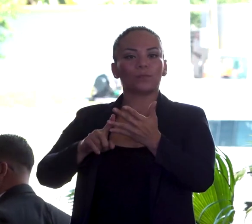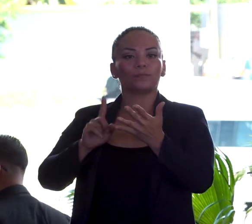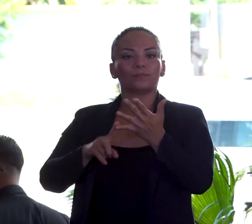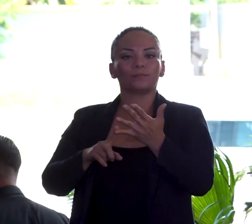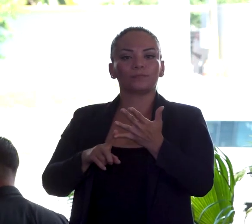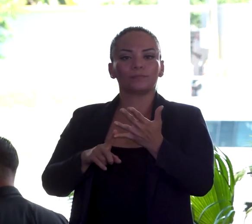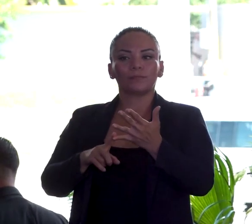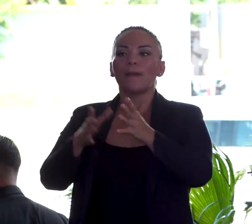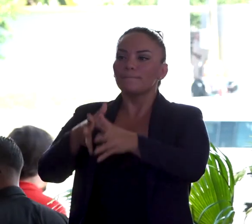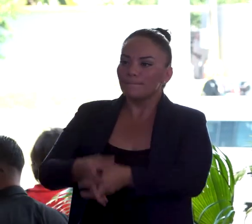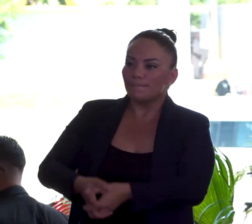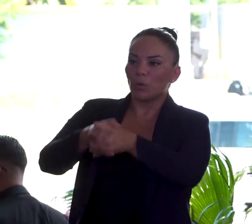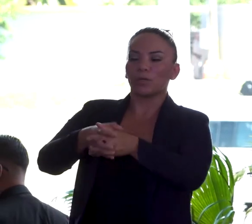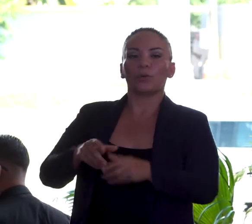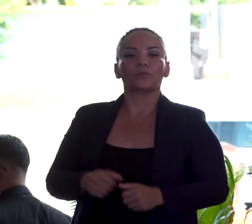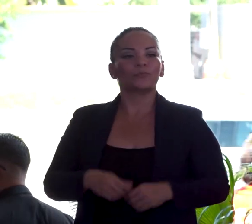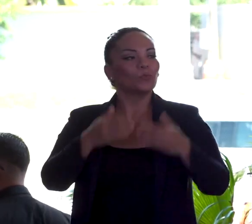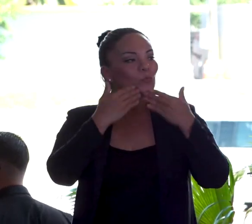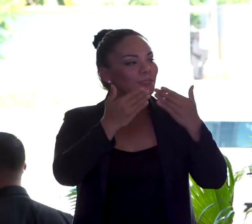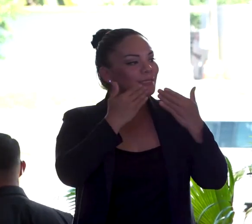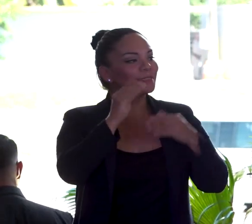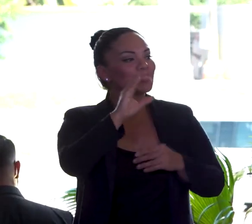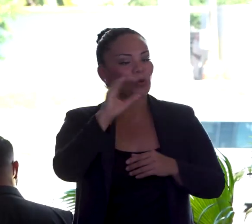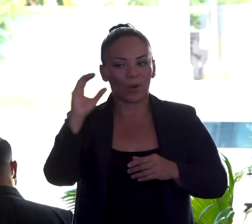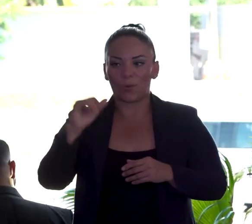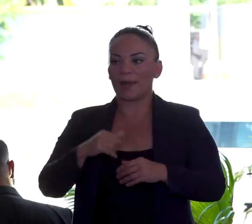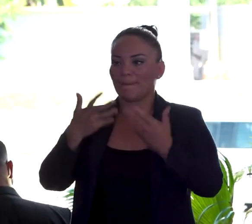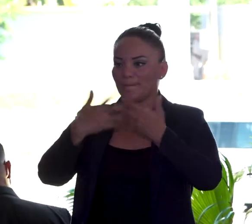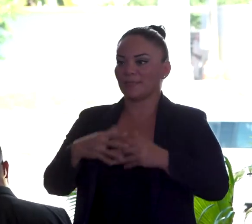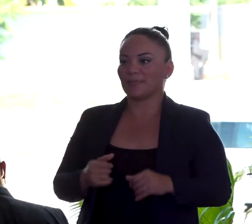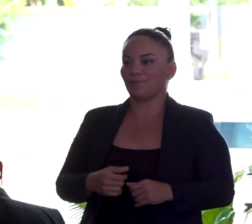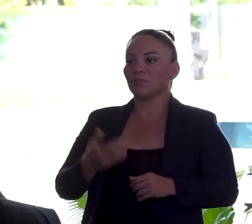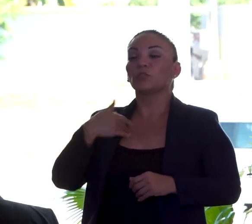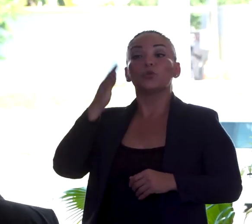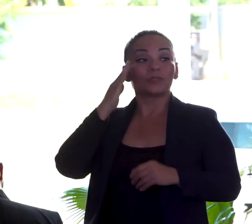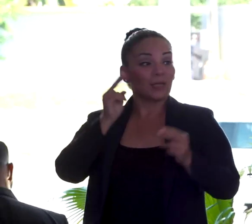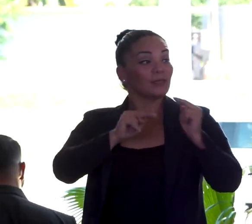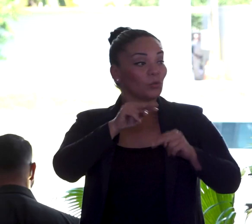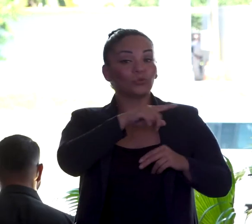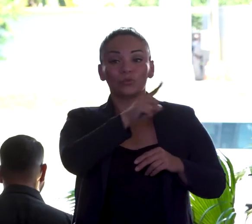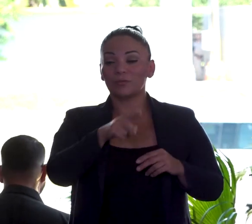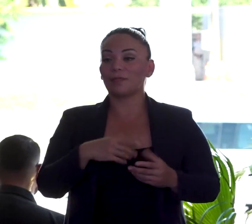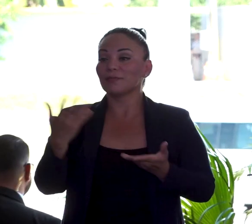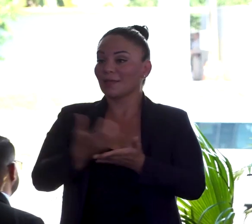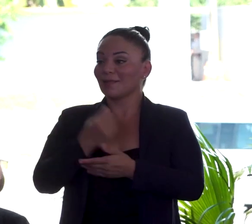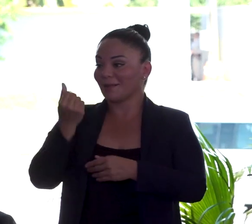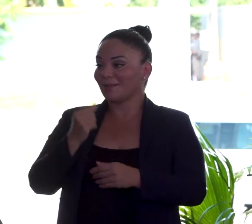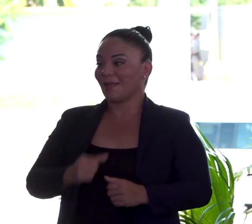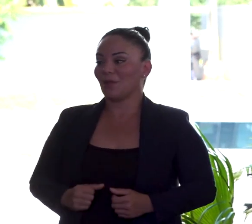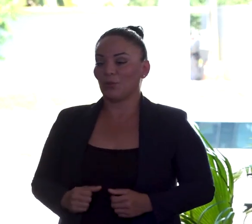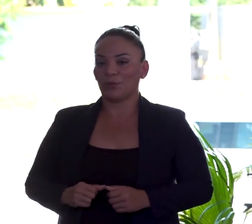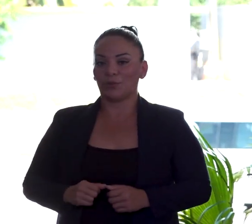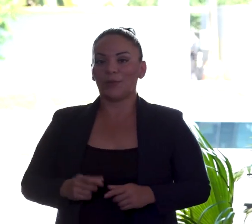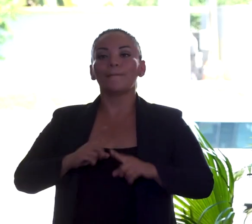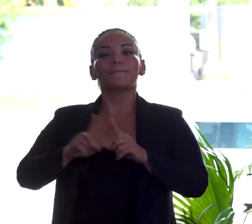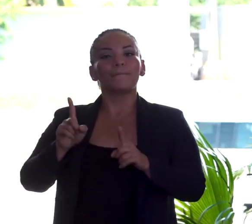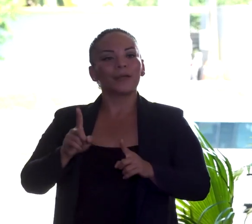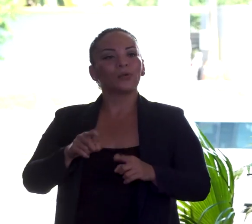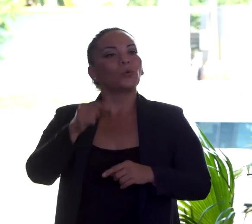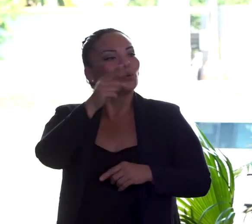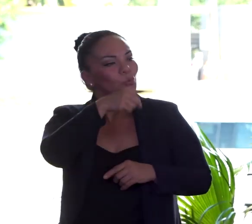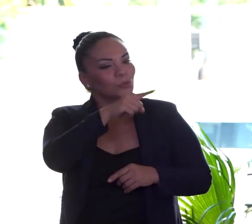el Coca-Cola. Muchas gracias, Coca-Cola. Sé que el negocio de ustedes es un ganar dinero, pero que